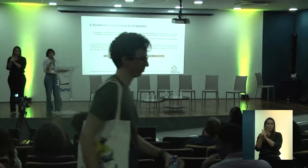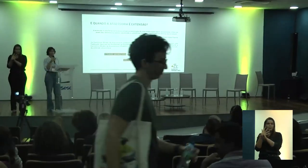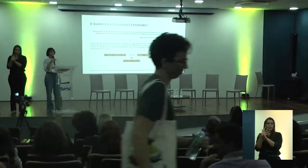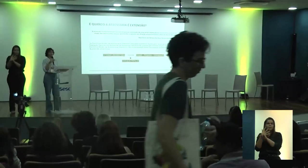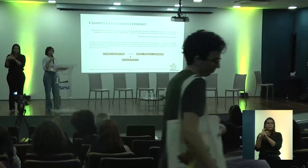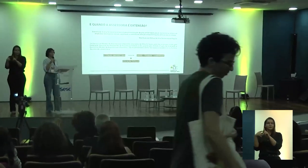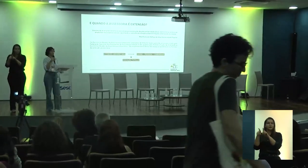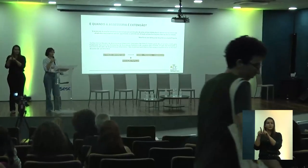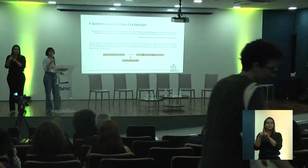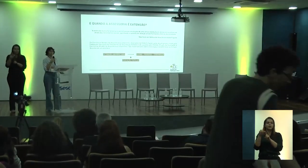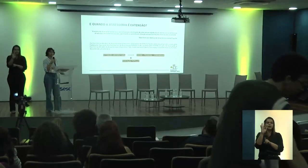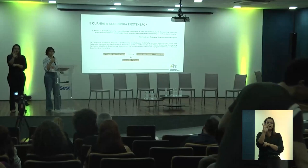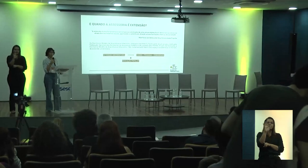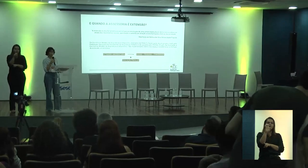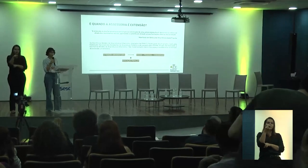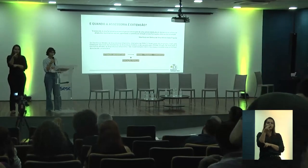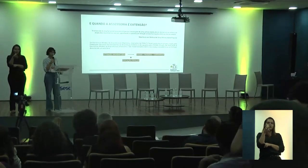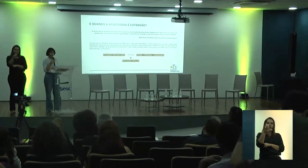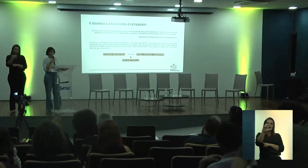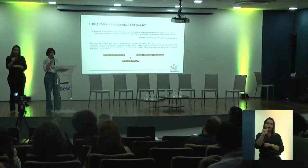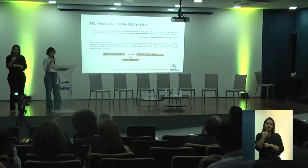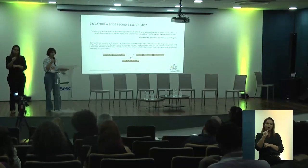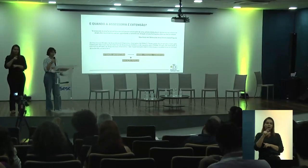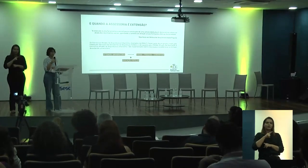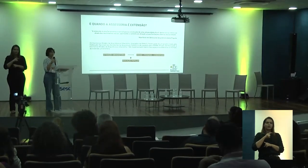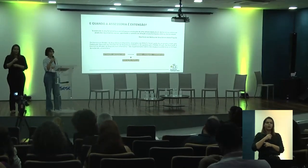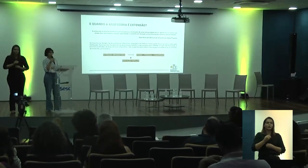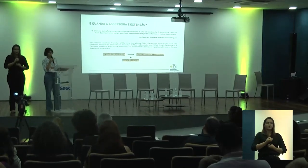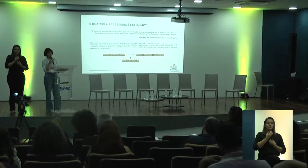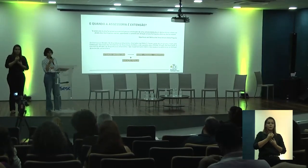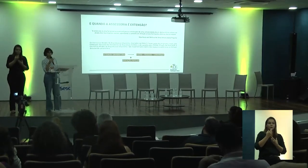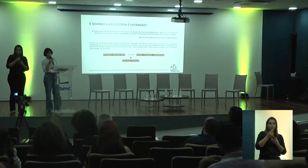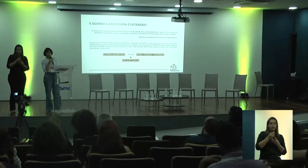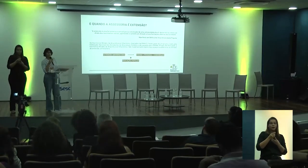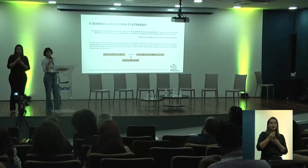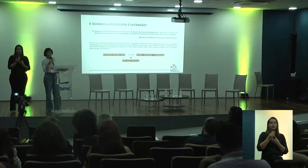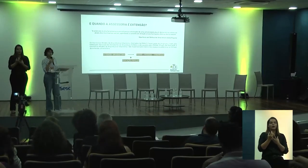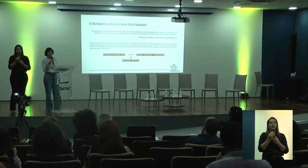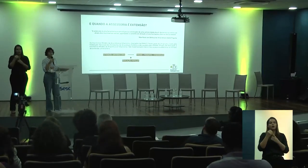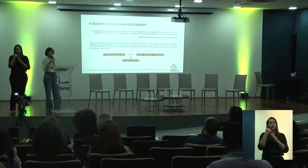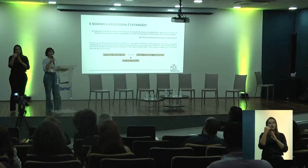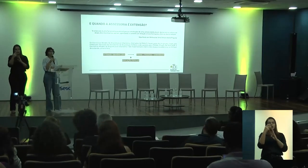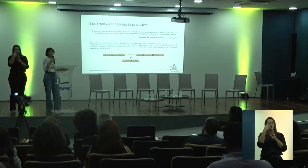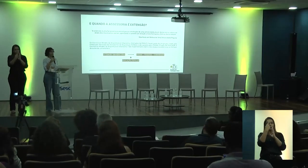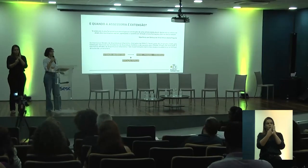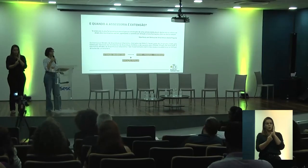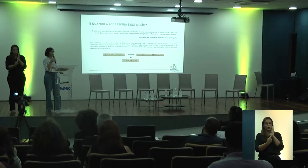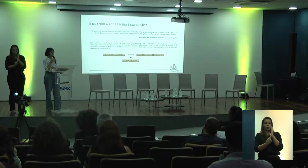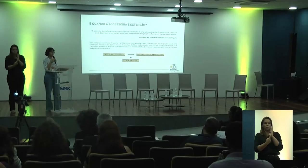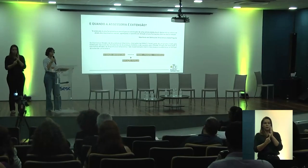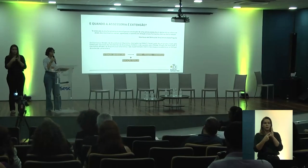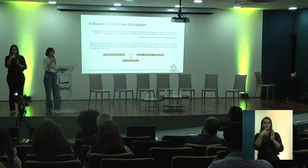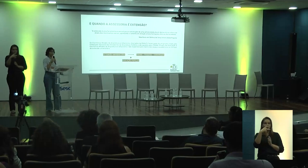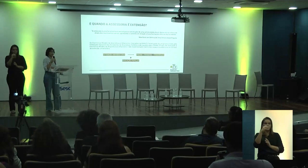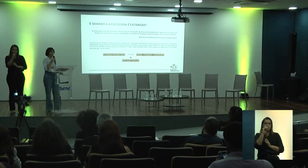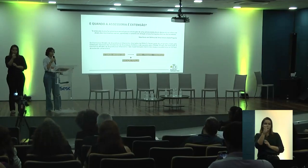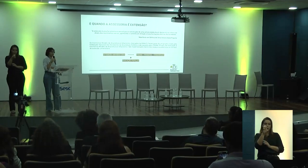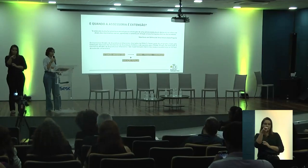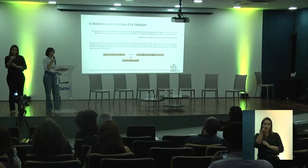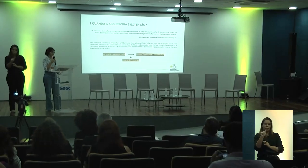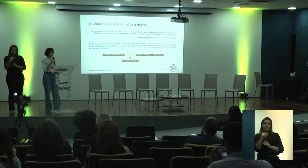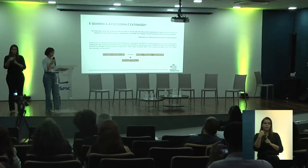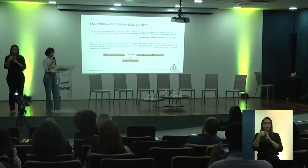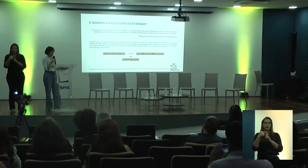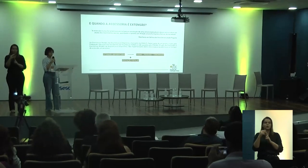a Fenella criou o poema, que é o Programa de Orientação aos Histórios Modelos. E aí, lembrando que a orientação não é necessariamente um